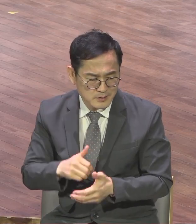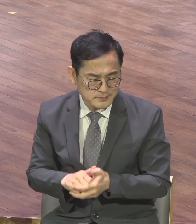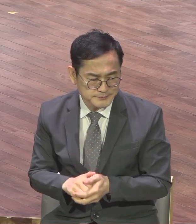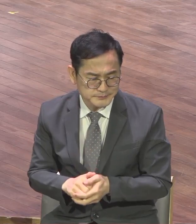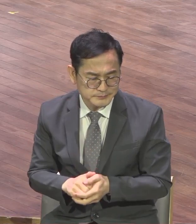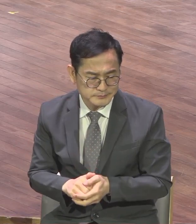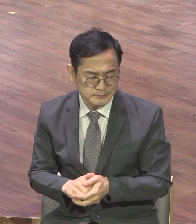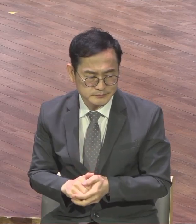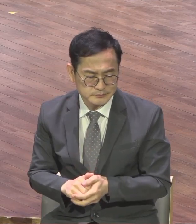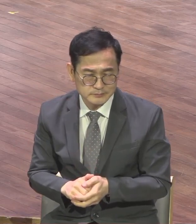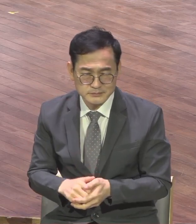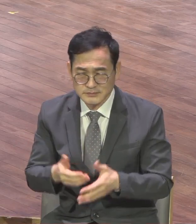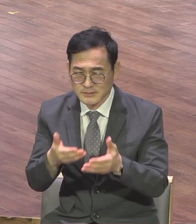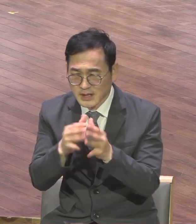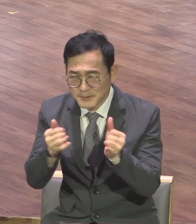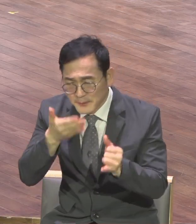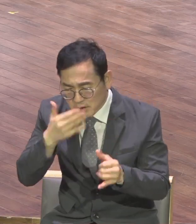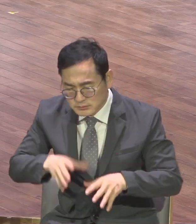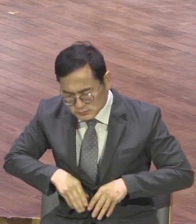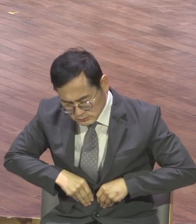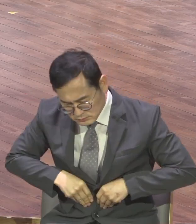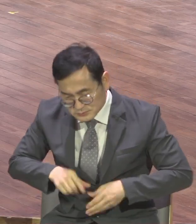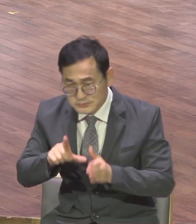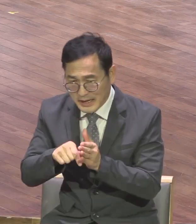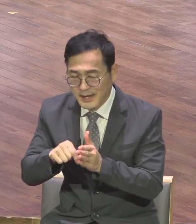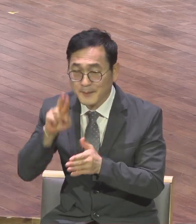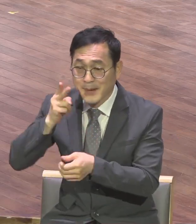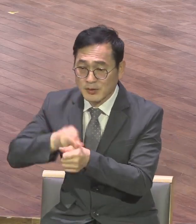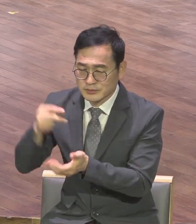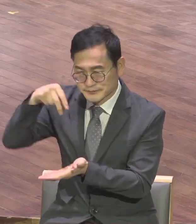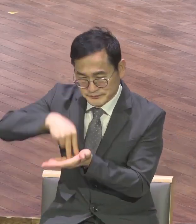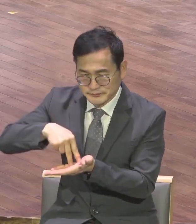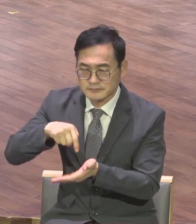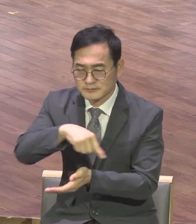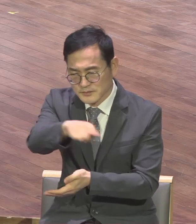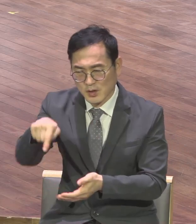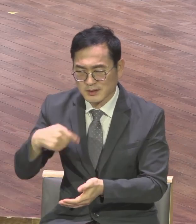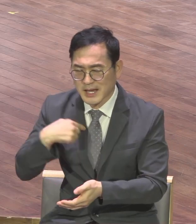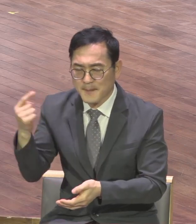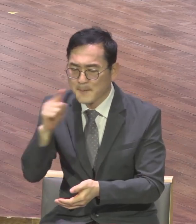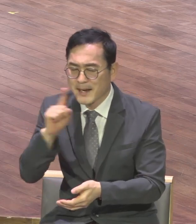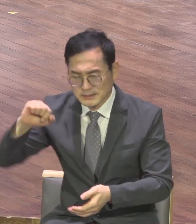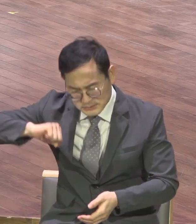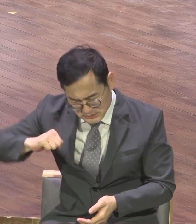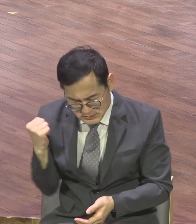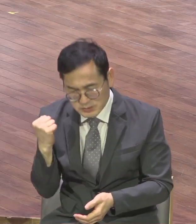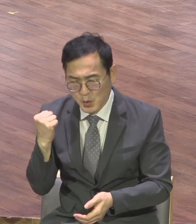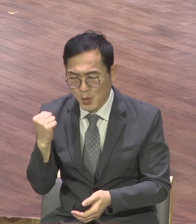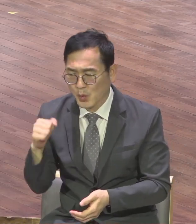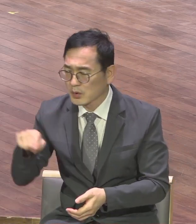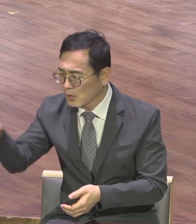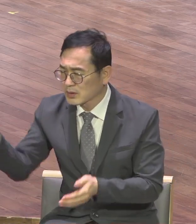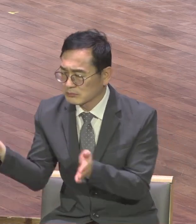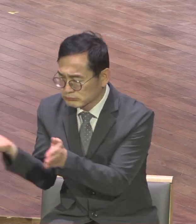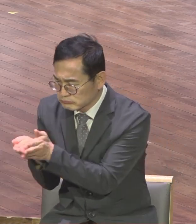말하되 여러분이여 내 말을 듣고 그래대에서 떠나지 아니하여 이 타격과 손상을 면하였더라면 좋을 뻔하였느니라.